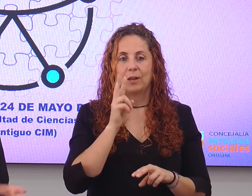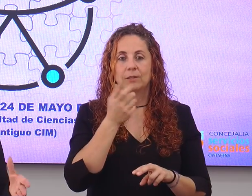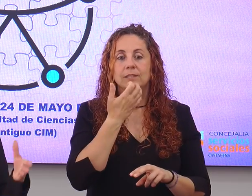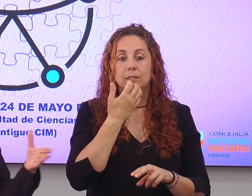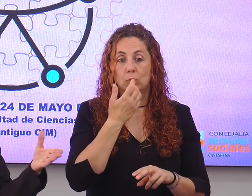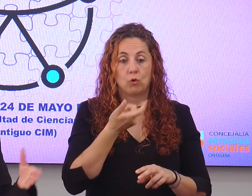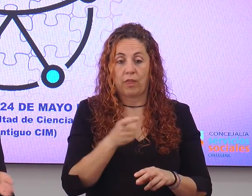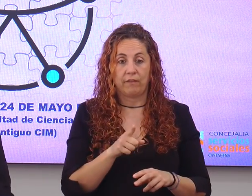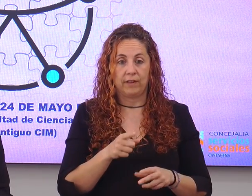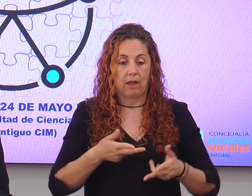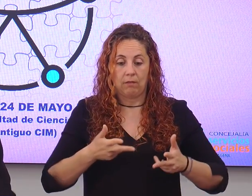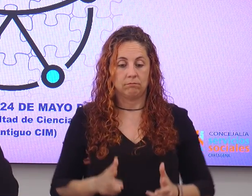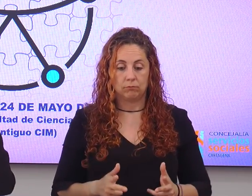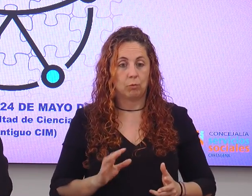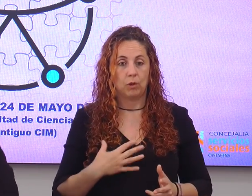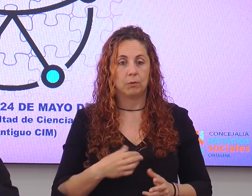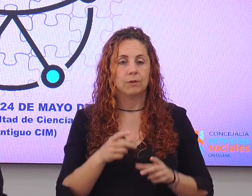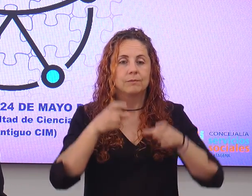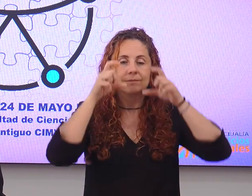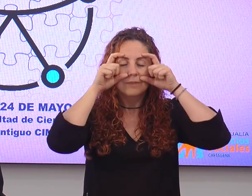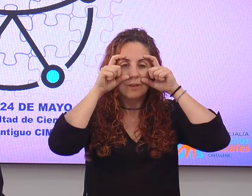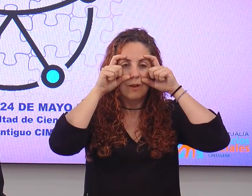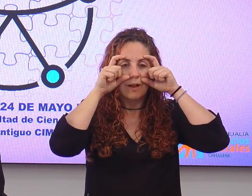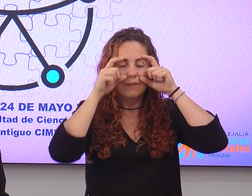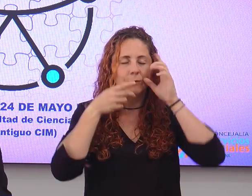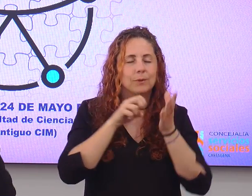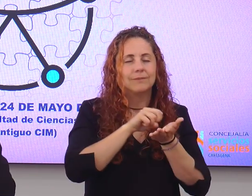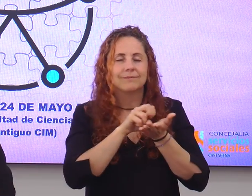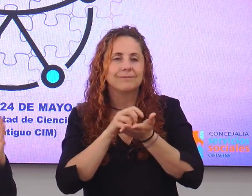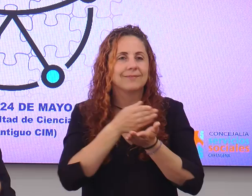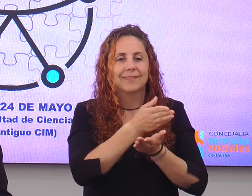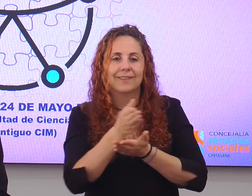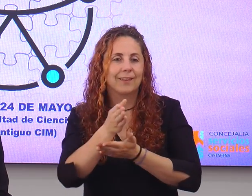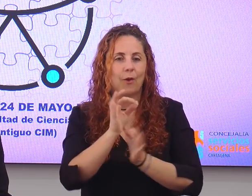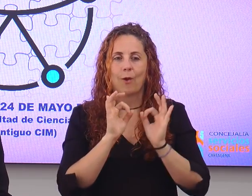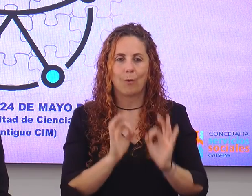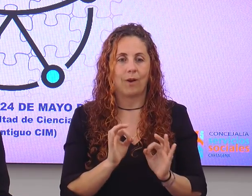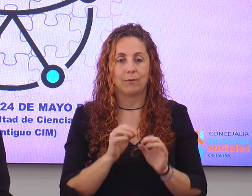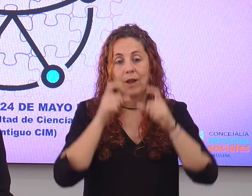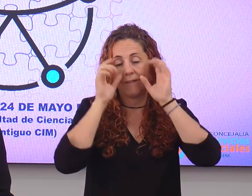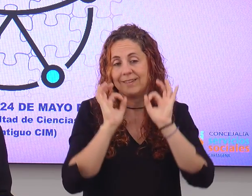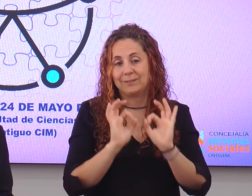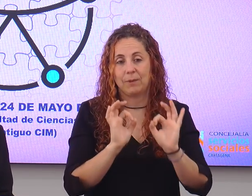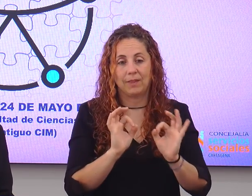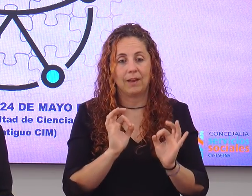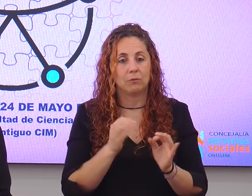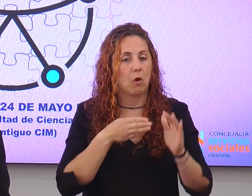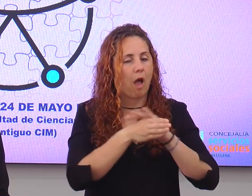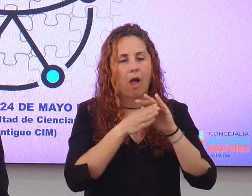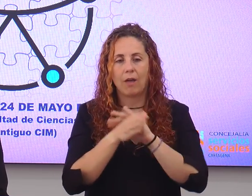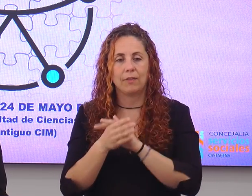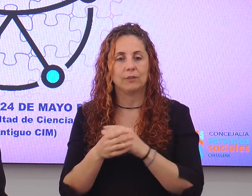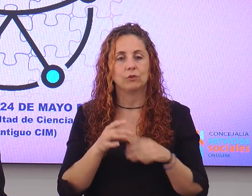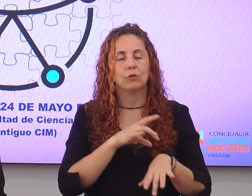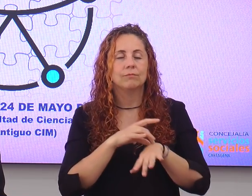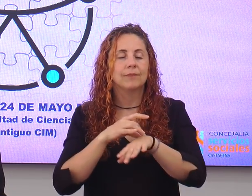sin moverse del sitio podrá acceder a través de unas gafas especiales, pues tendrá acceso a todo